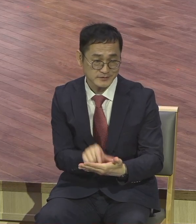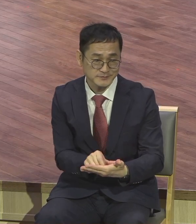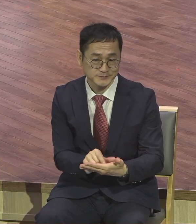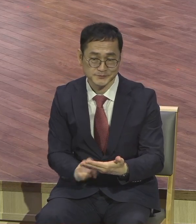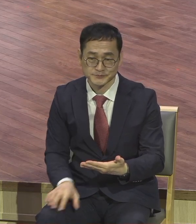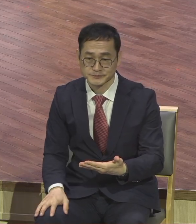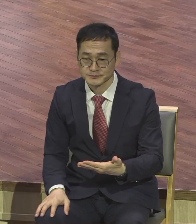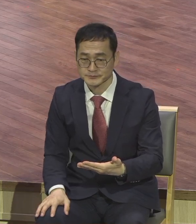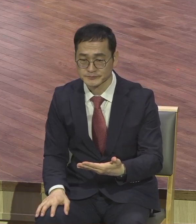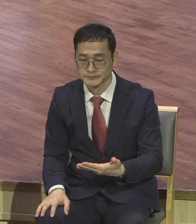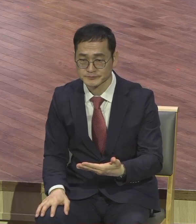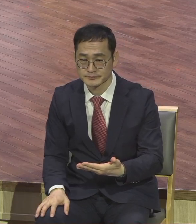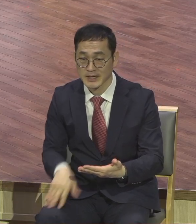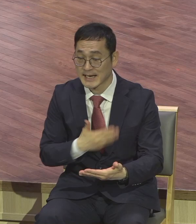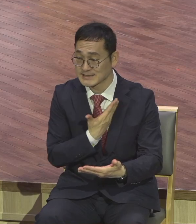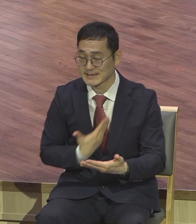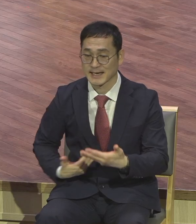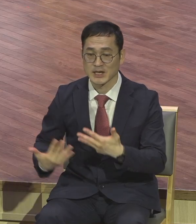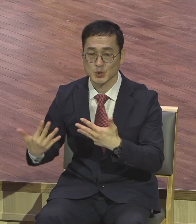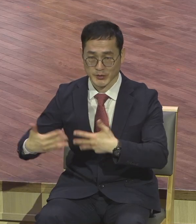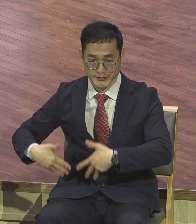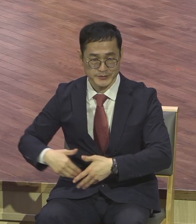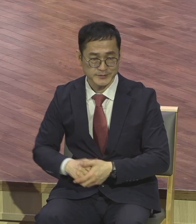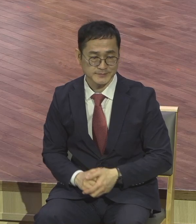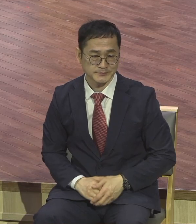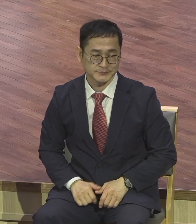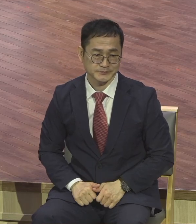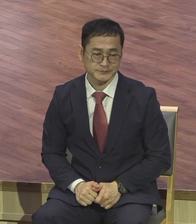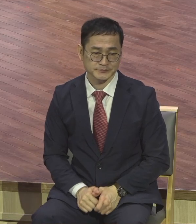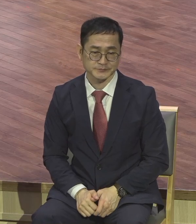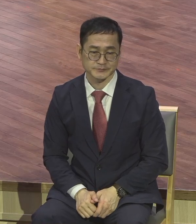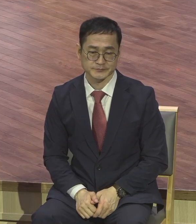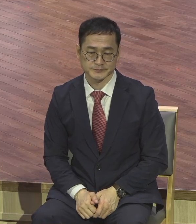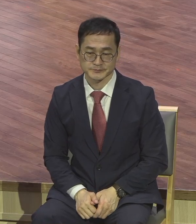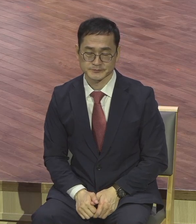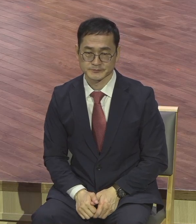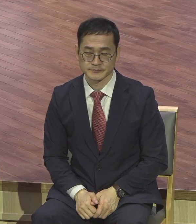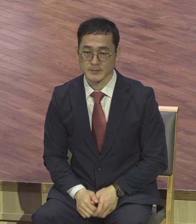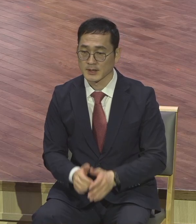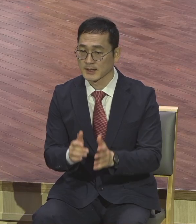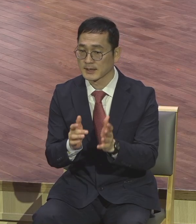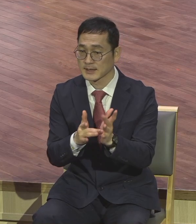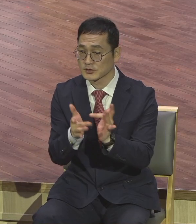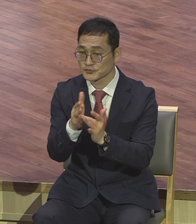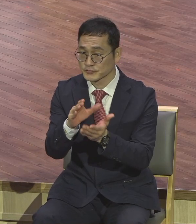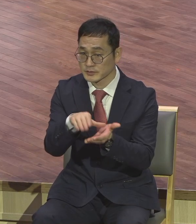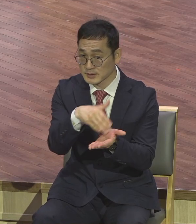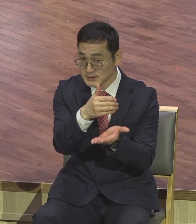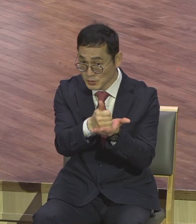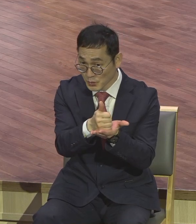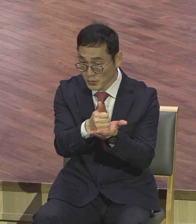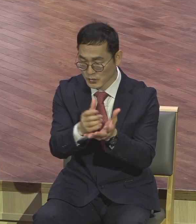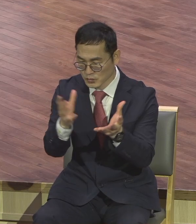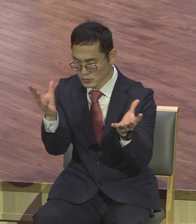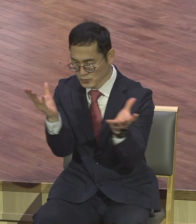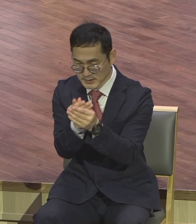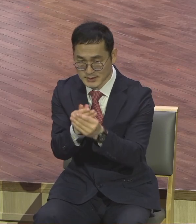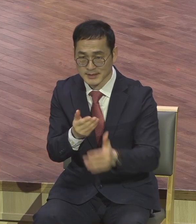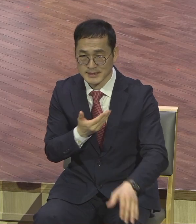제자의 자격입니다. 이 말씀 중에 우리는요. 예수 거래소의 절대 제자의 조건의